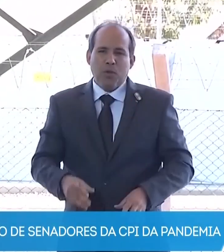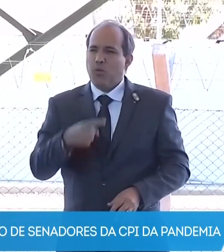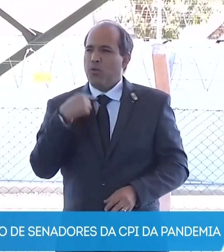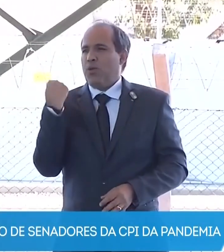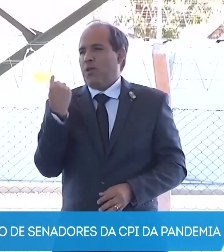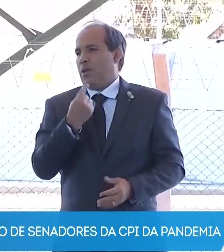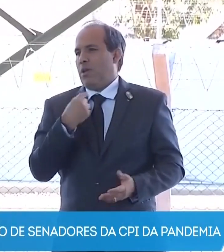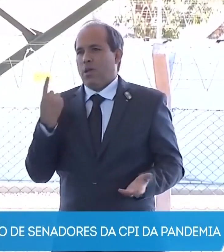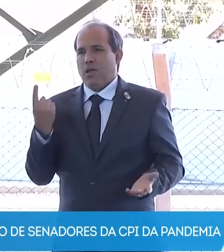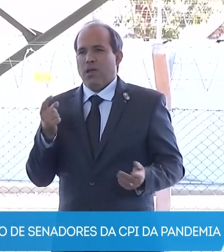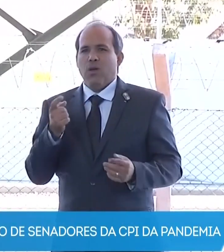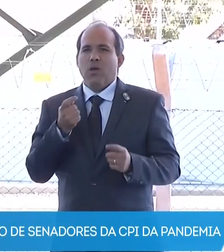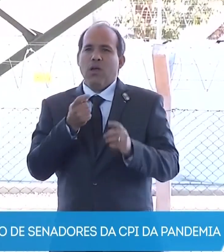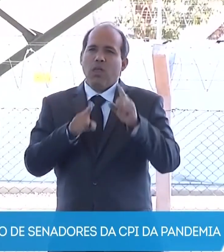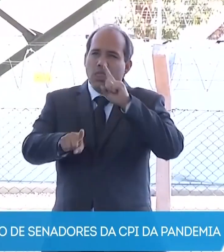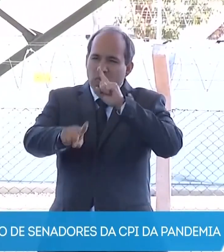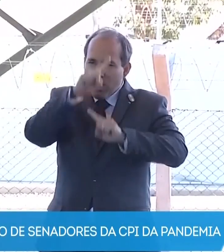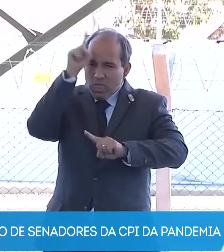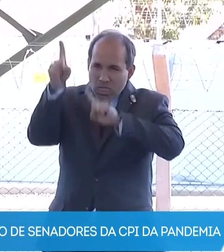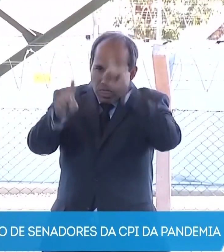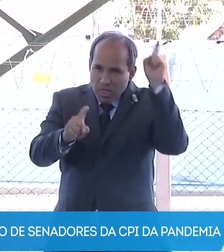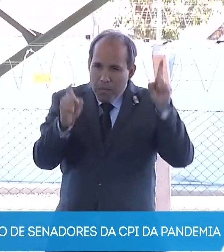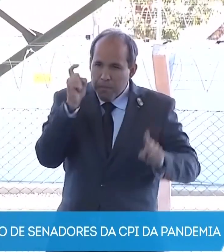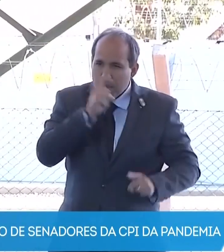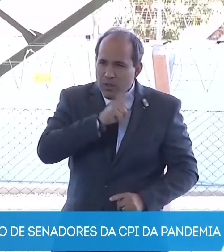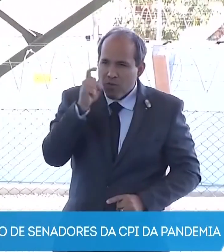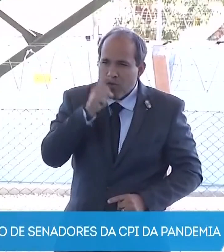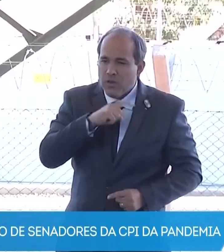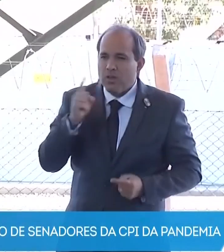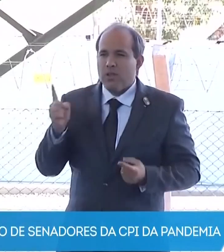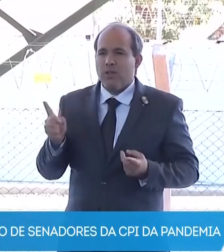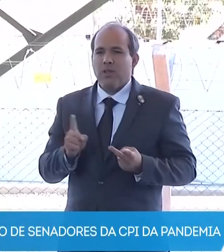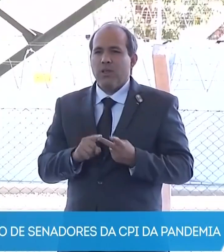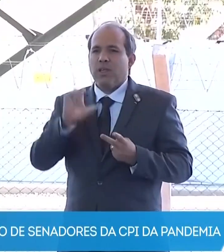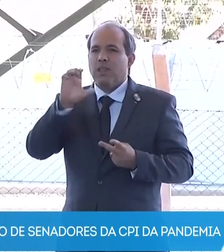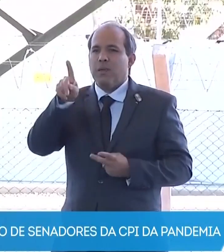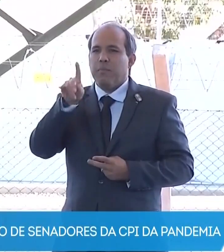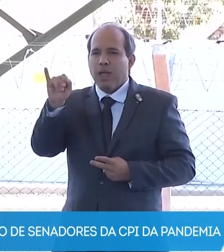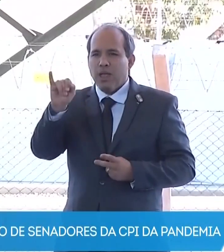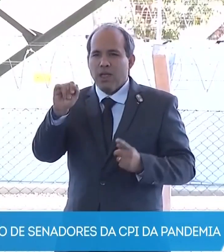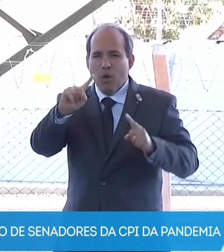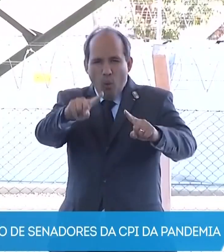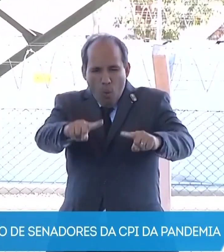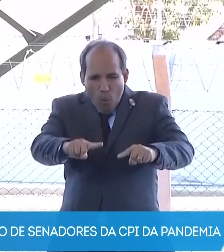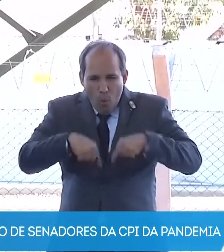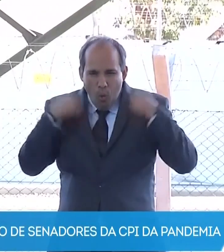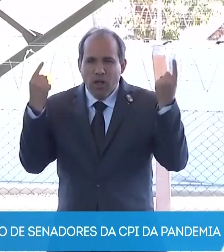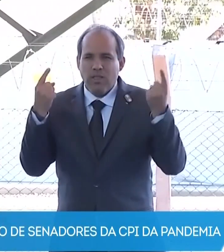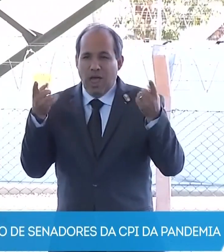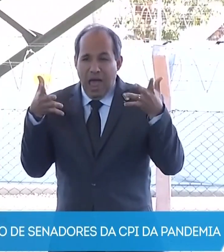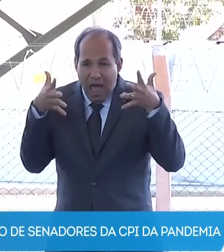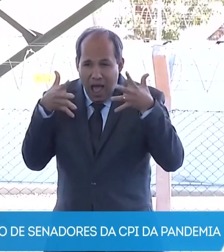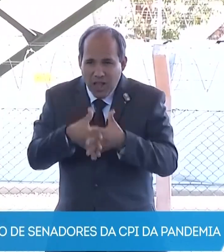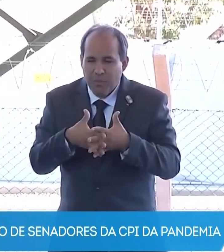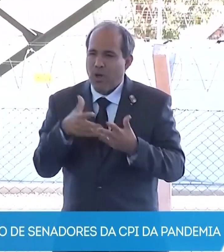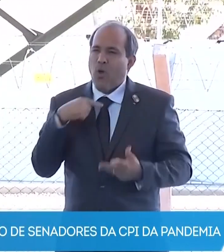Não vai ser com mentiras ou com CPI integrada.